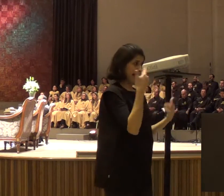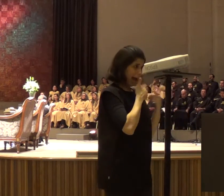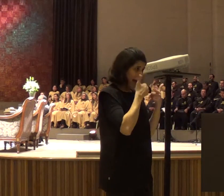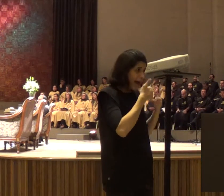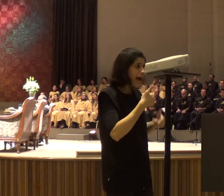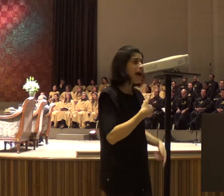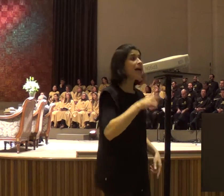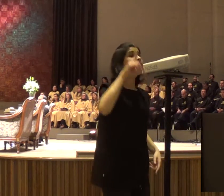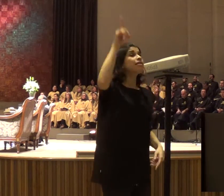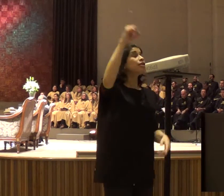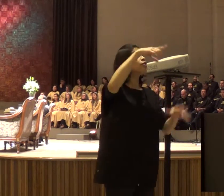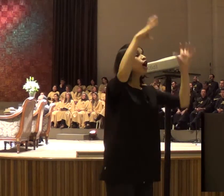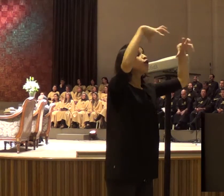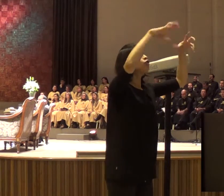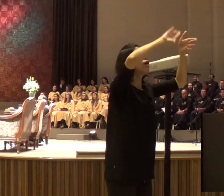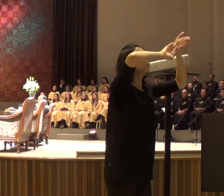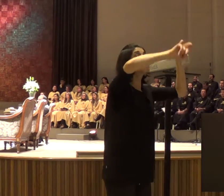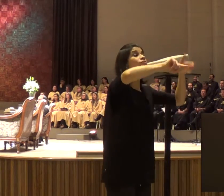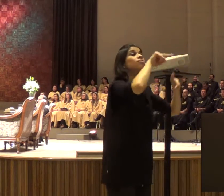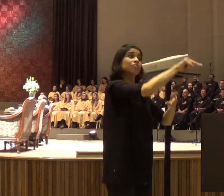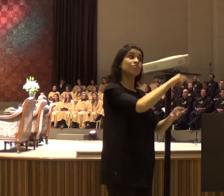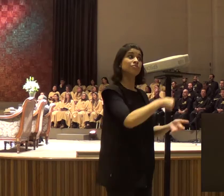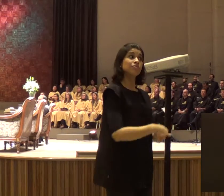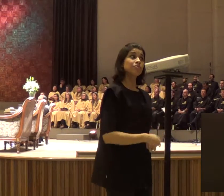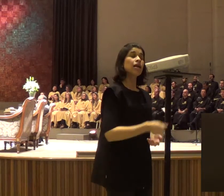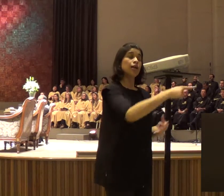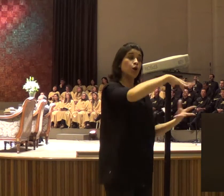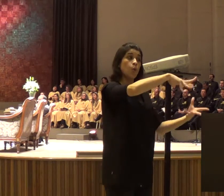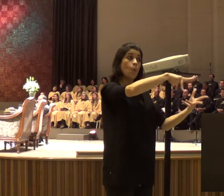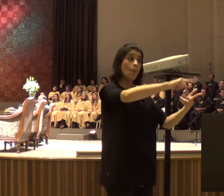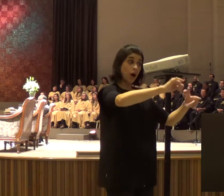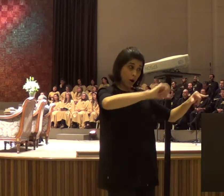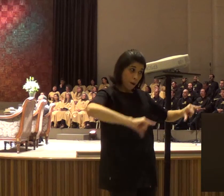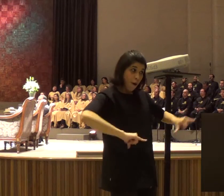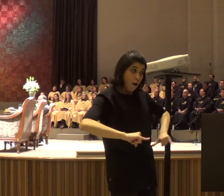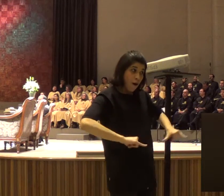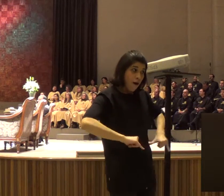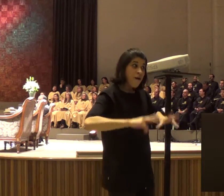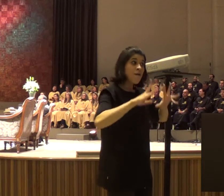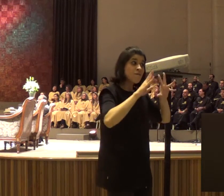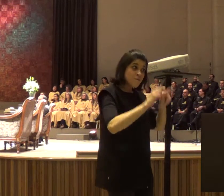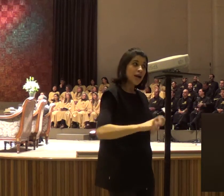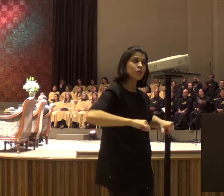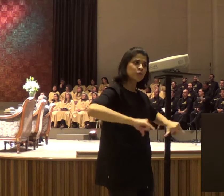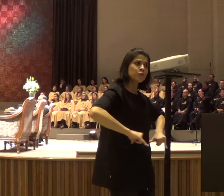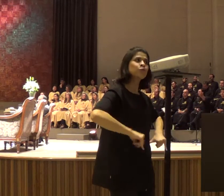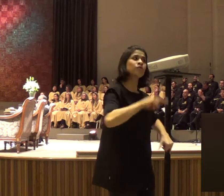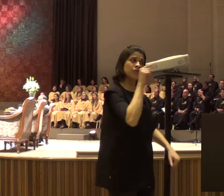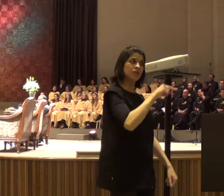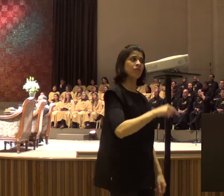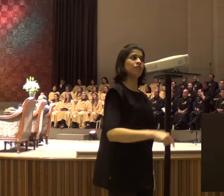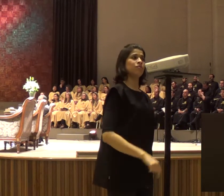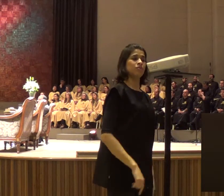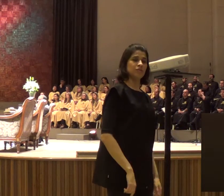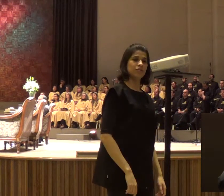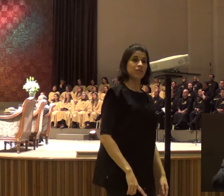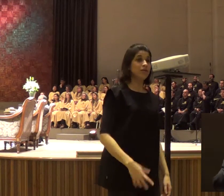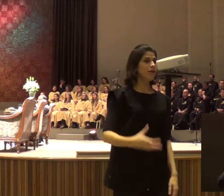pessoas, querido, Deus está falando com você, lá no teu trabalho, Deus está falando com você, quando você está dirigindo o carro, Deus está